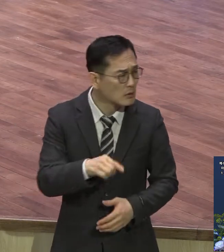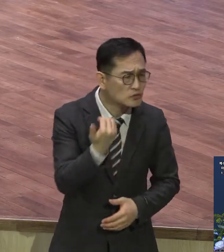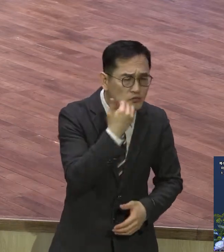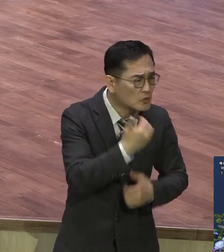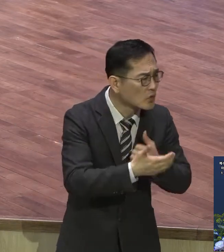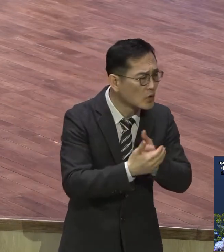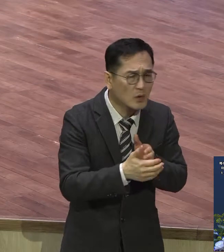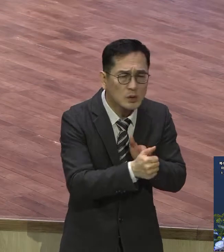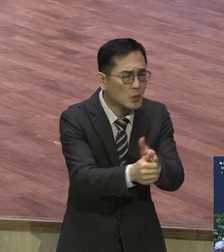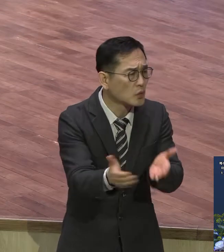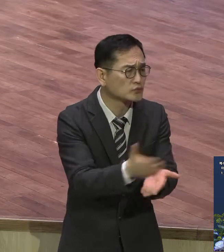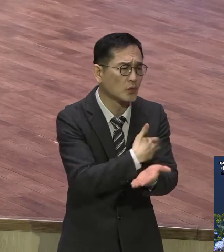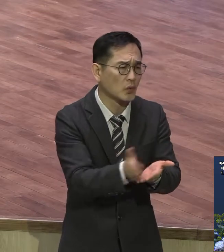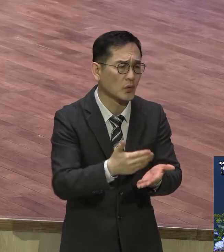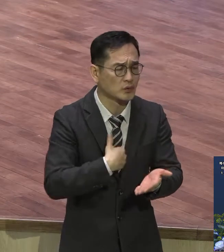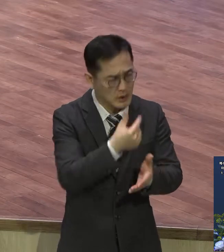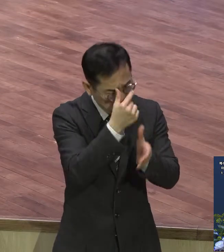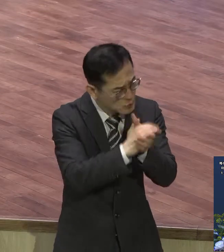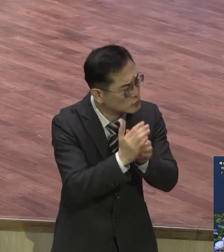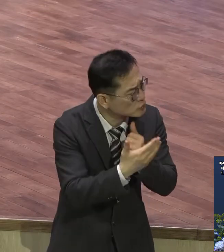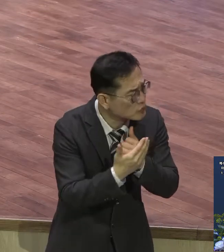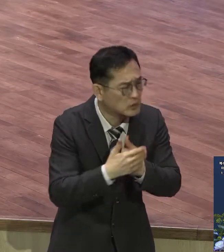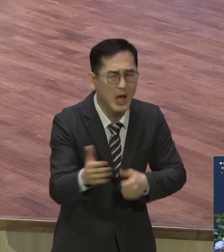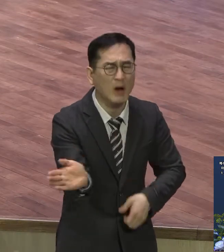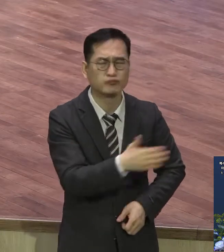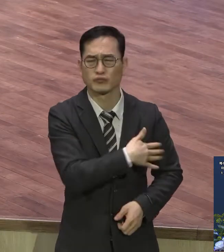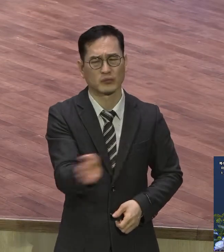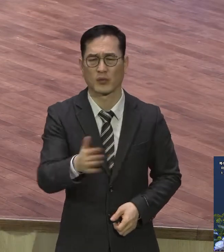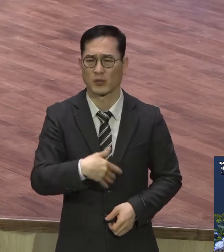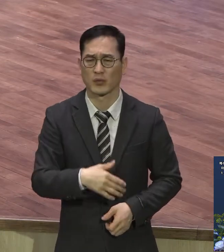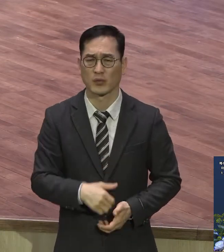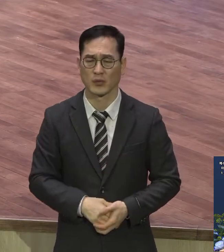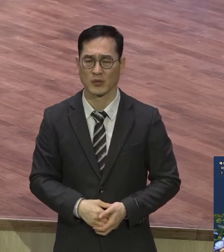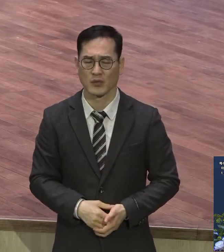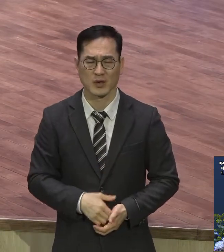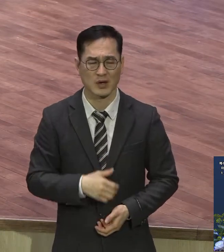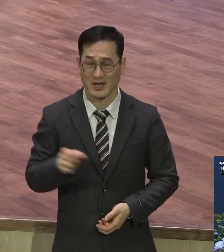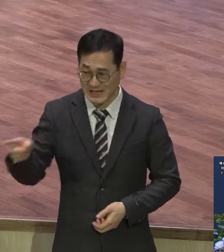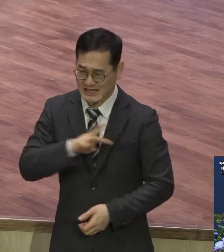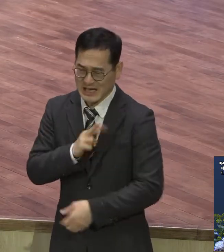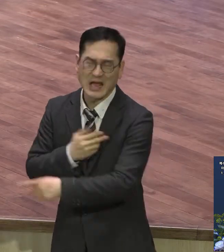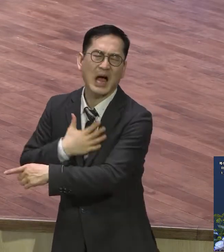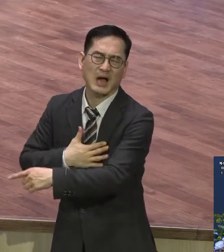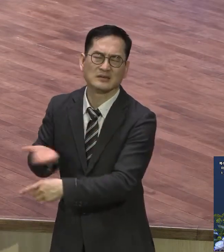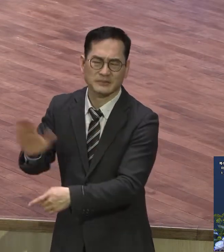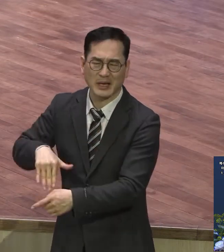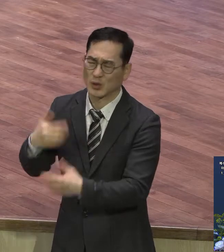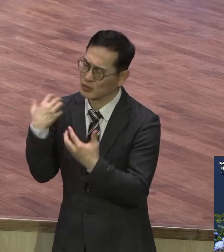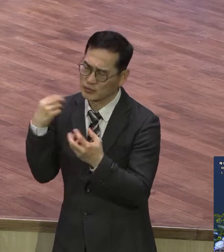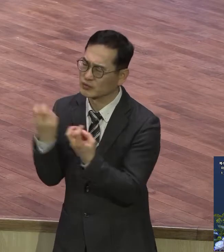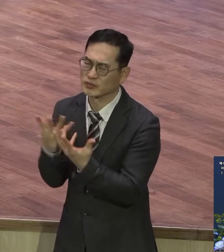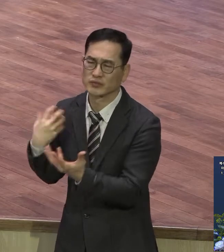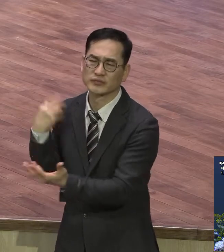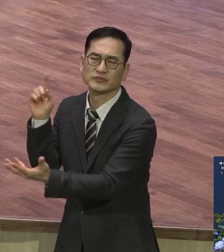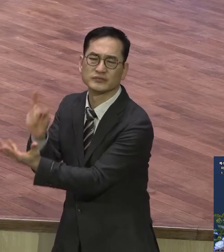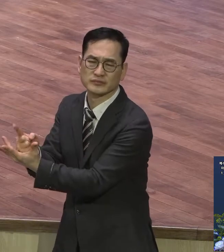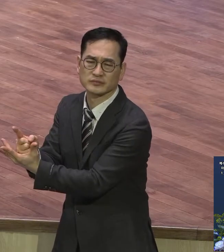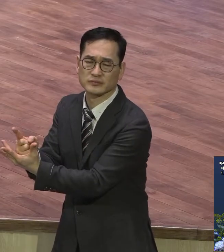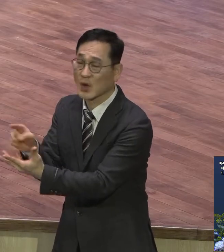무슨 나와 함께해 줄 도와줄 그렇게 사람 아무도 없으니까 다시 알면서 이러한 줄 알면서 다시 들어갔다 왜 거기는 따뜻하게 해주고